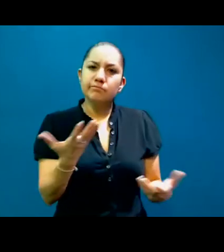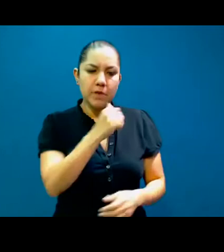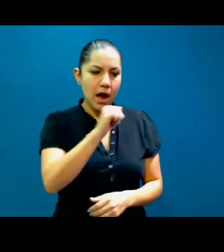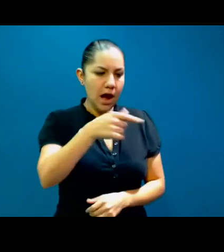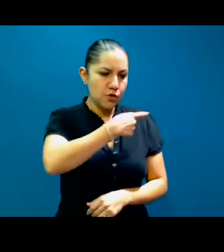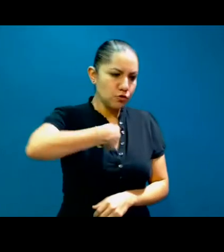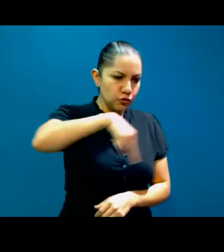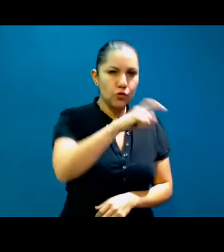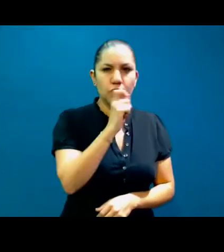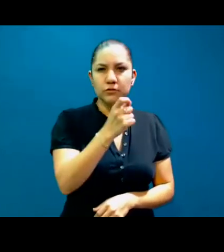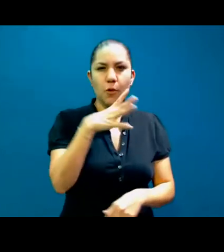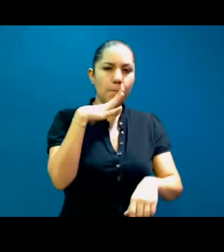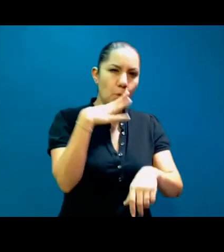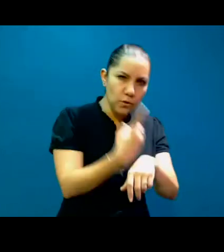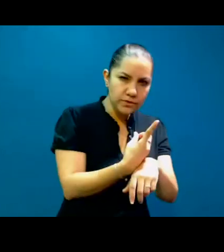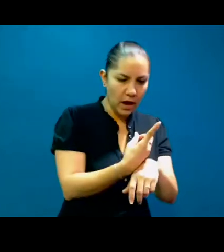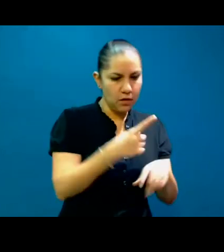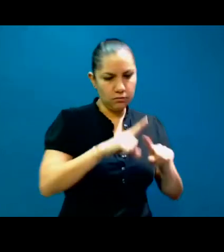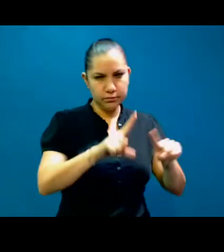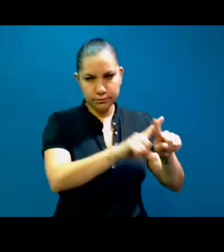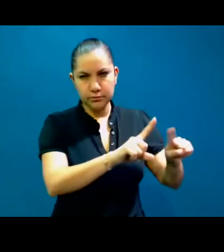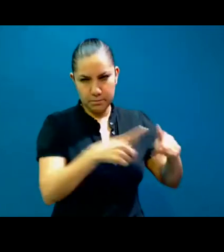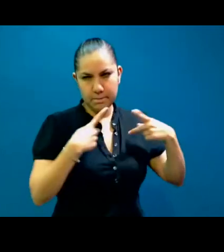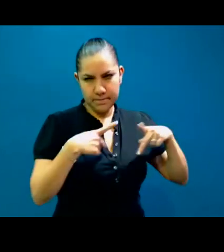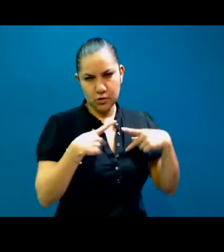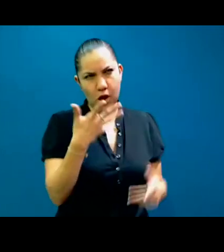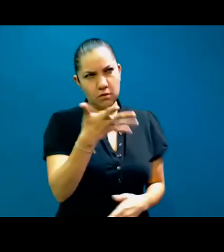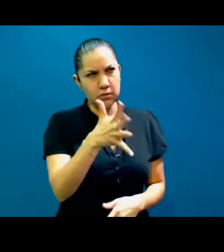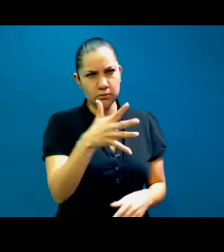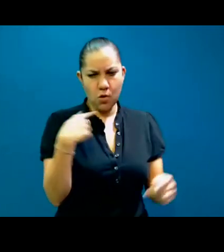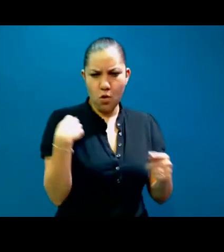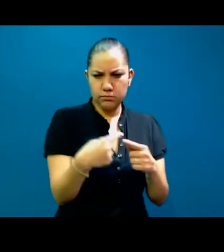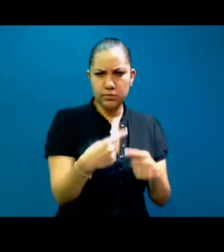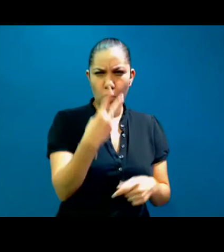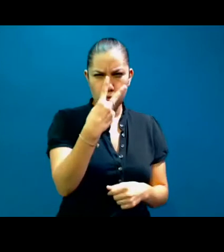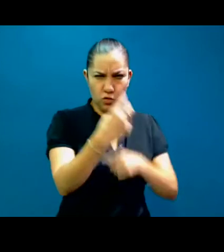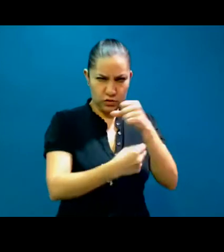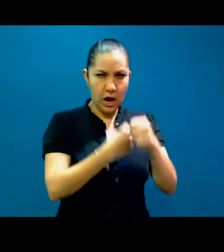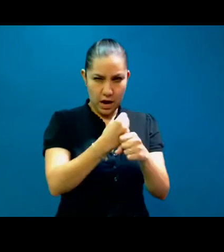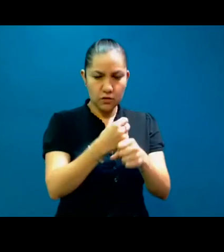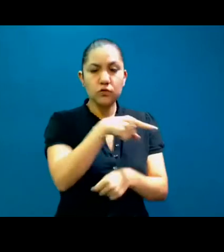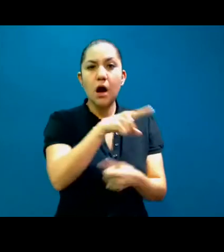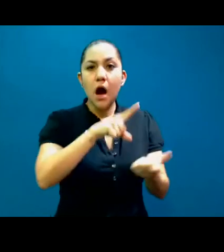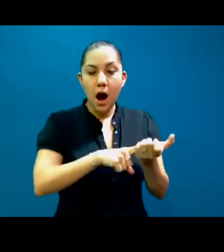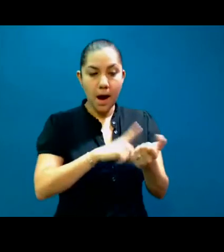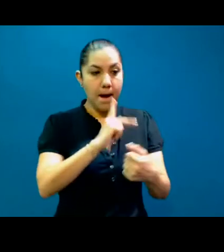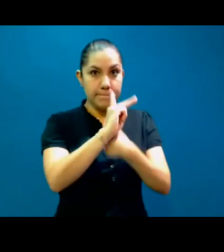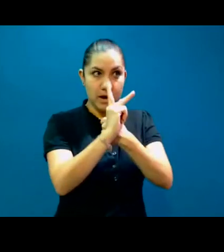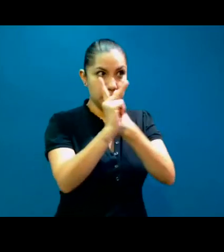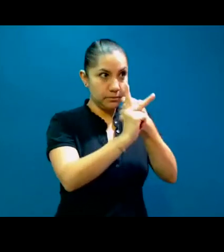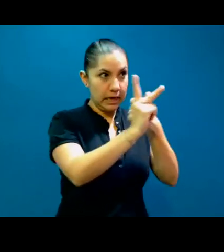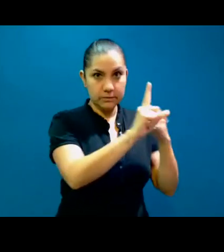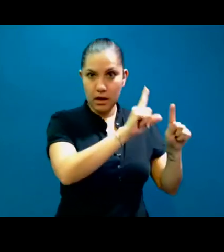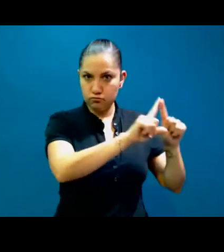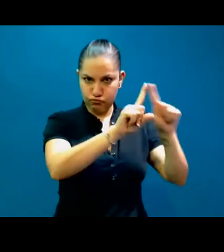y hemos tenido trabajando aproximadamente dos años con representación de personas de todo el país. La idea